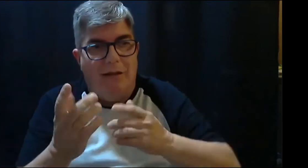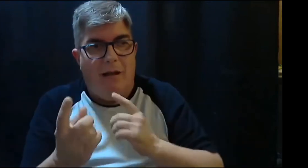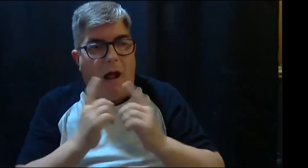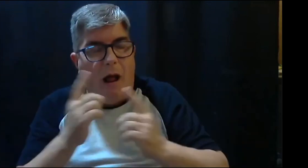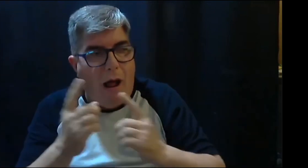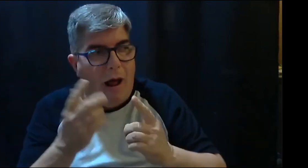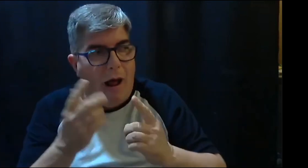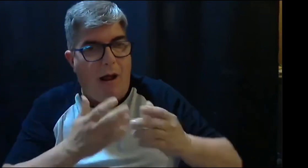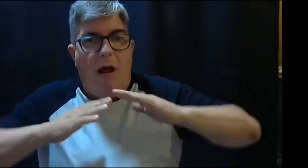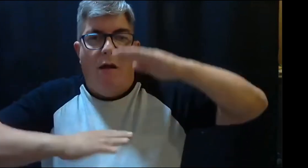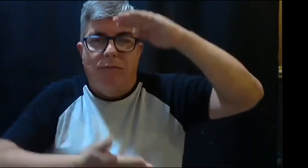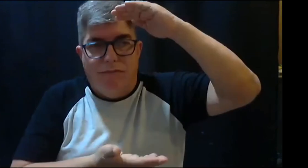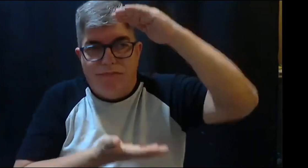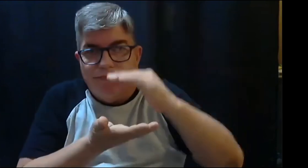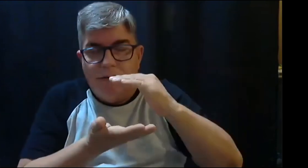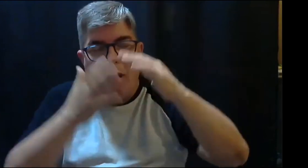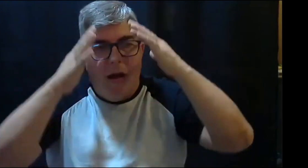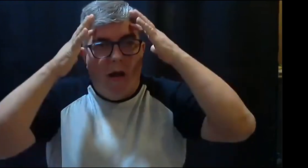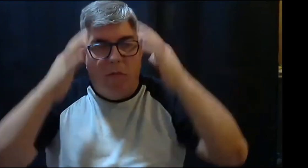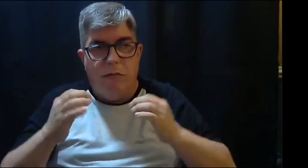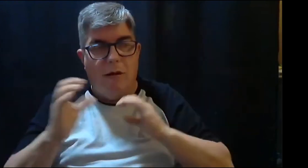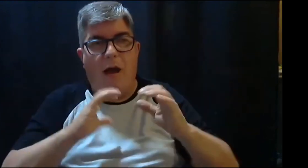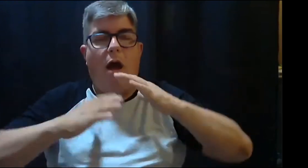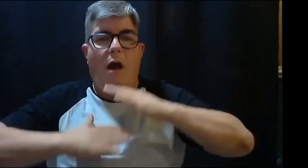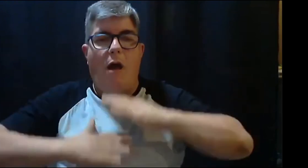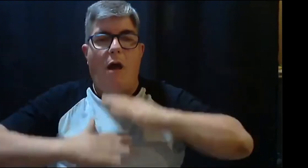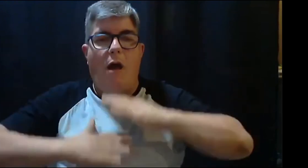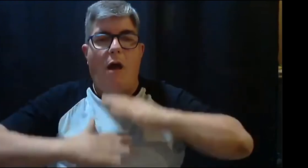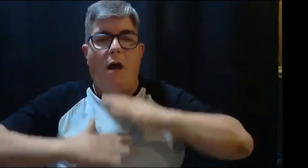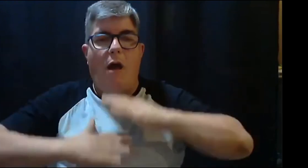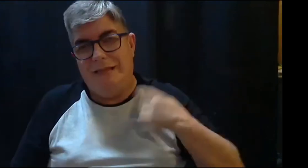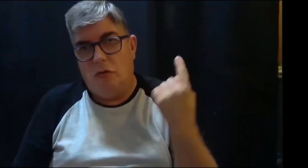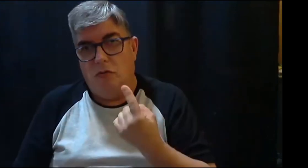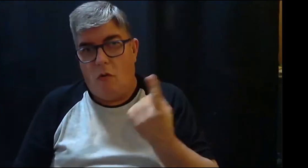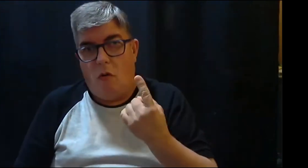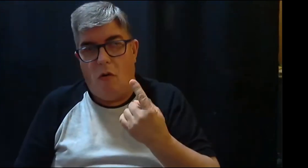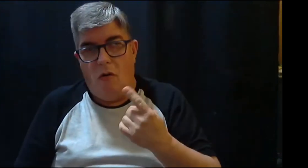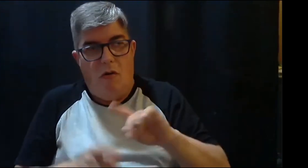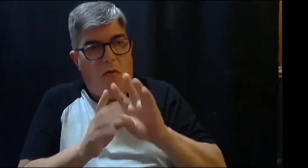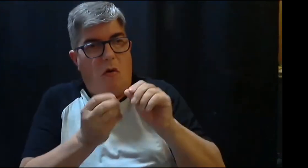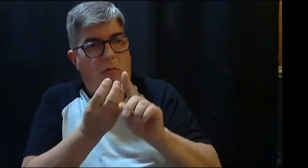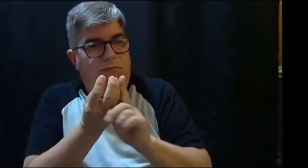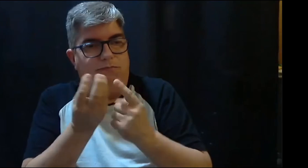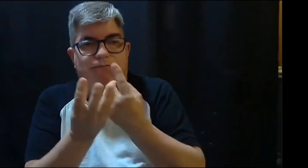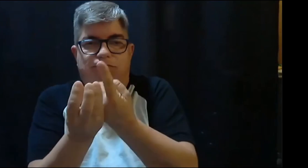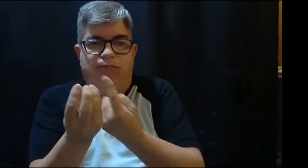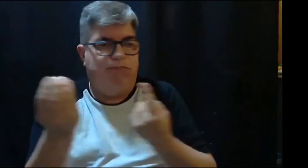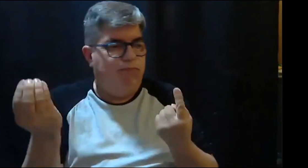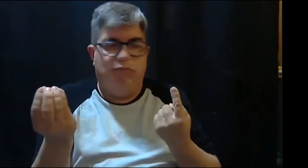entender un poco de esa forma se puede compartir hemos dialogado entonces se ha minimizado un poco esa preocupación que